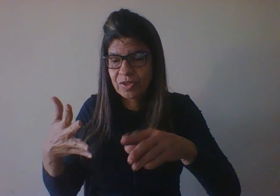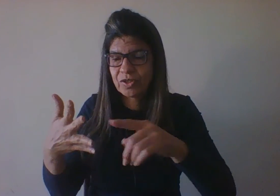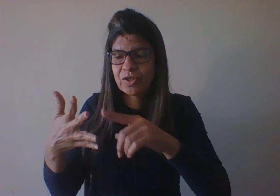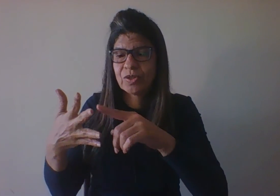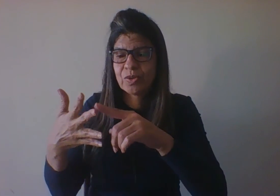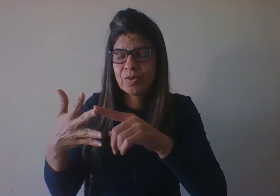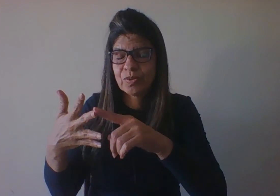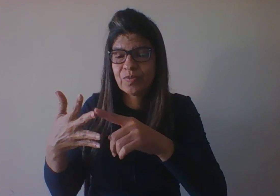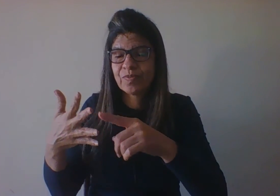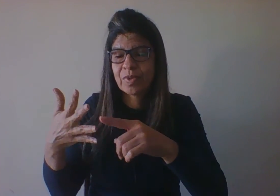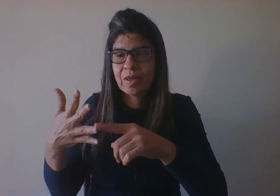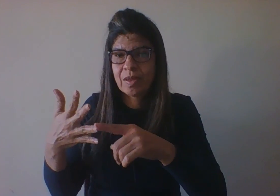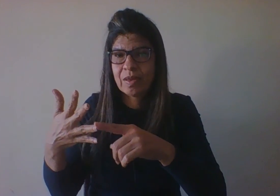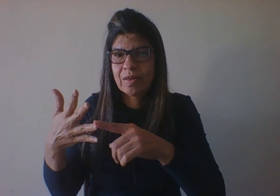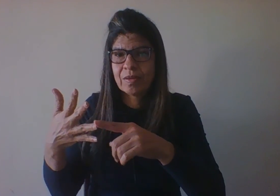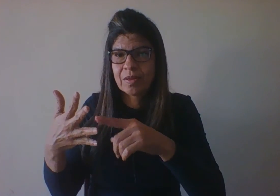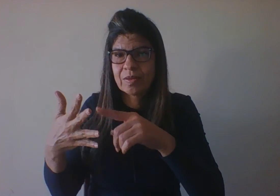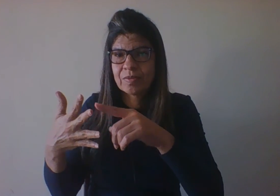de 6 a 12 anos,